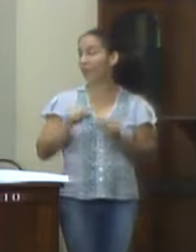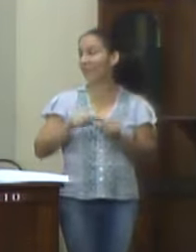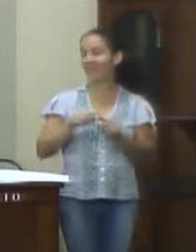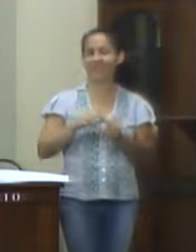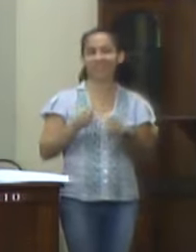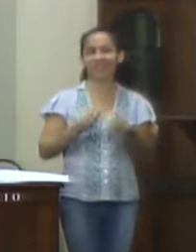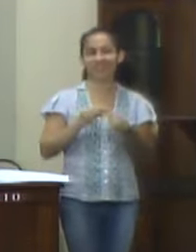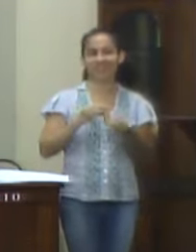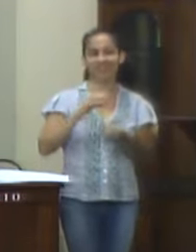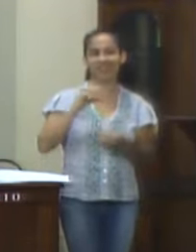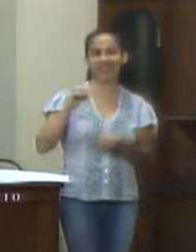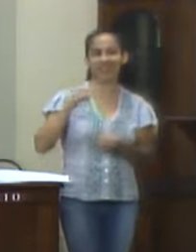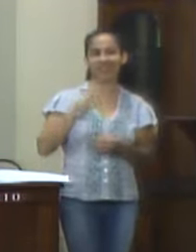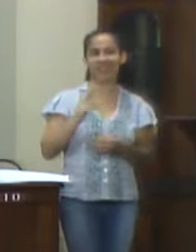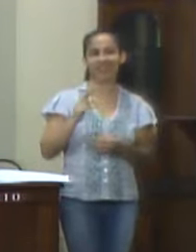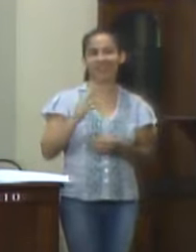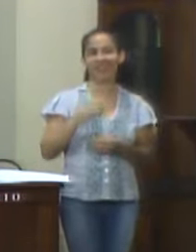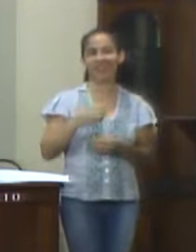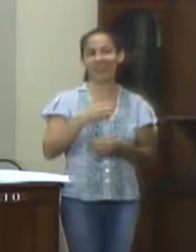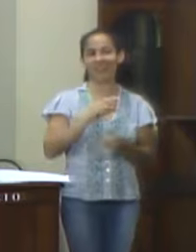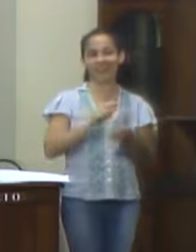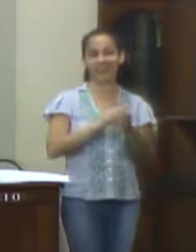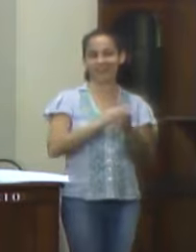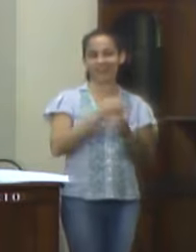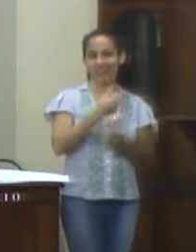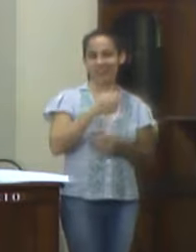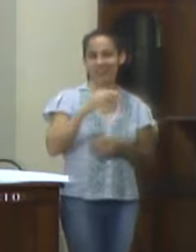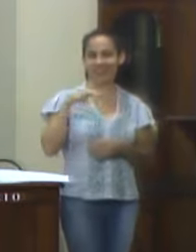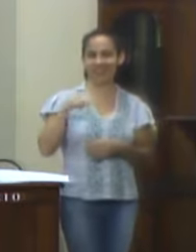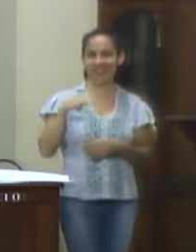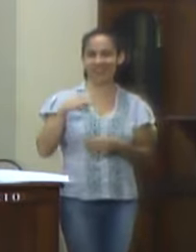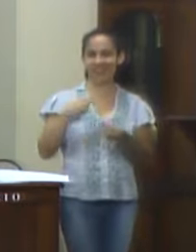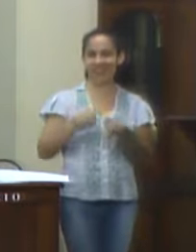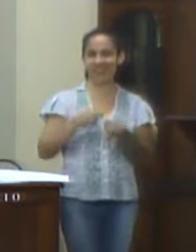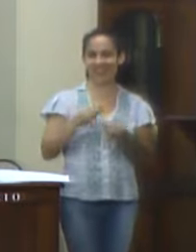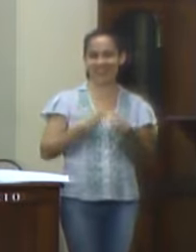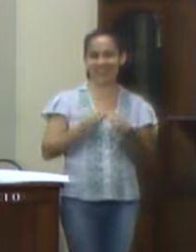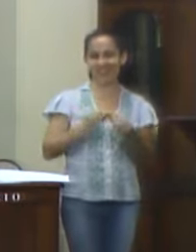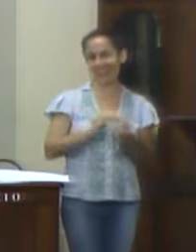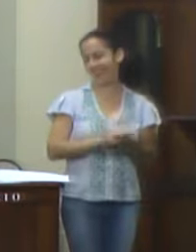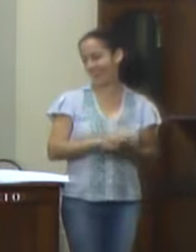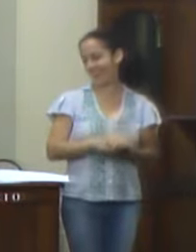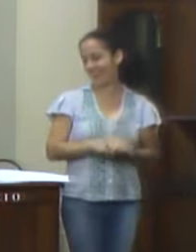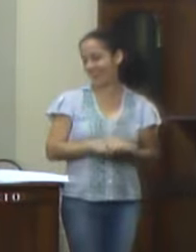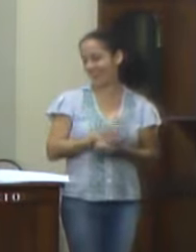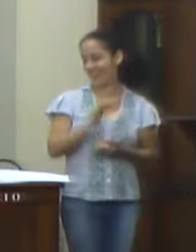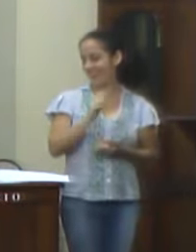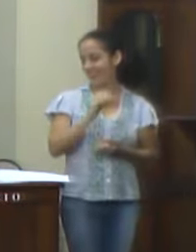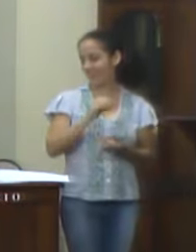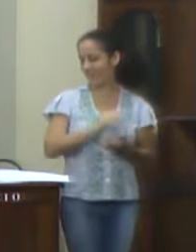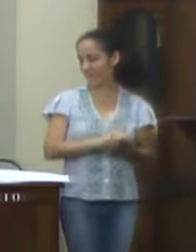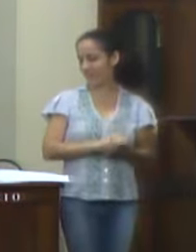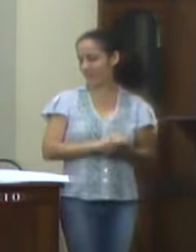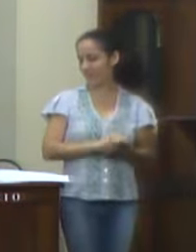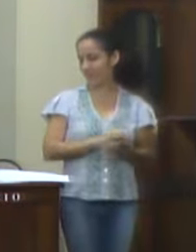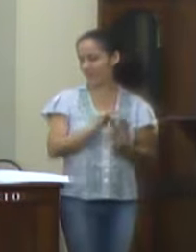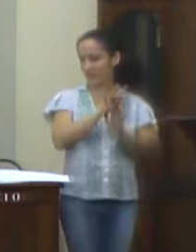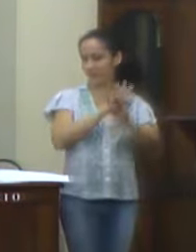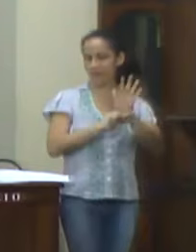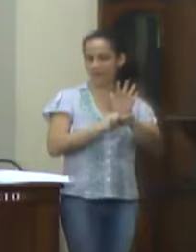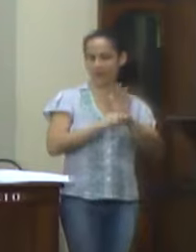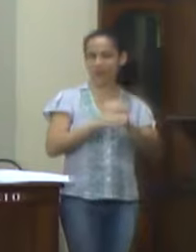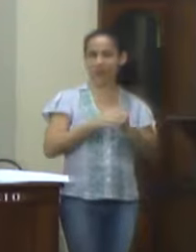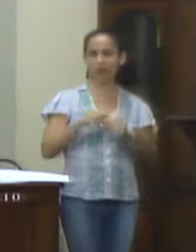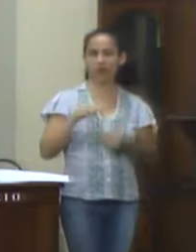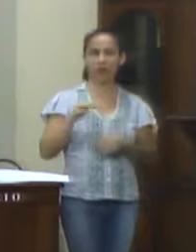reais. Valença, 6 de dezembro de 2018, Vereador Fábio Antônio Piri Jorge. texto da emenda, Fundo Municipal de